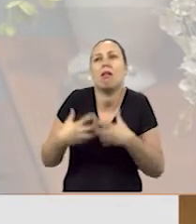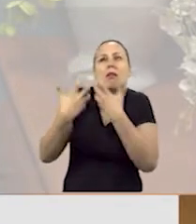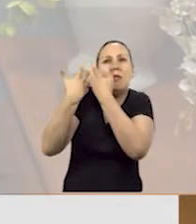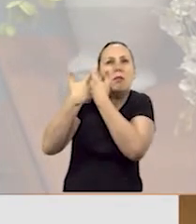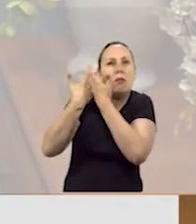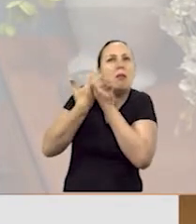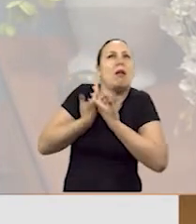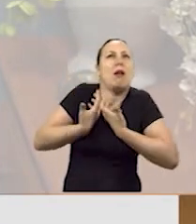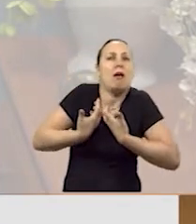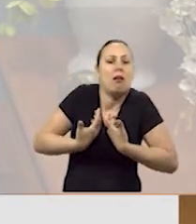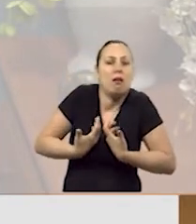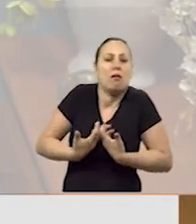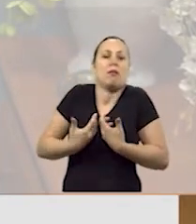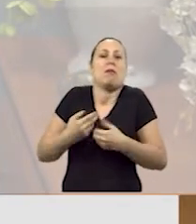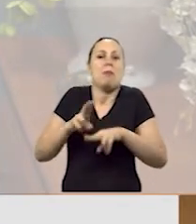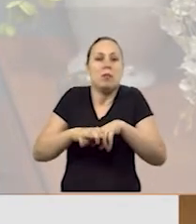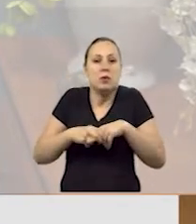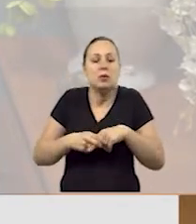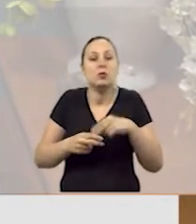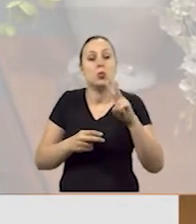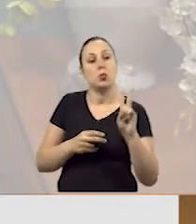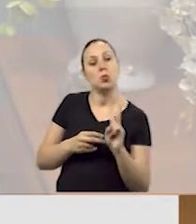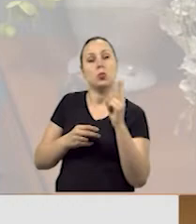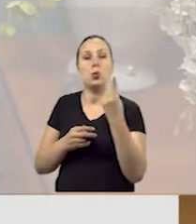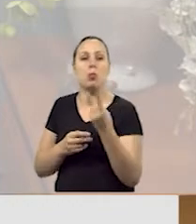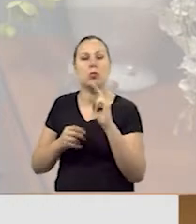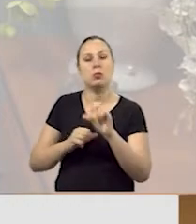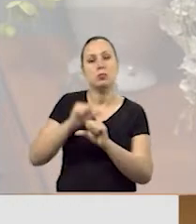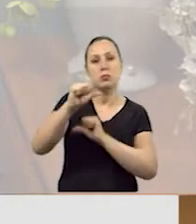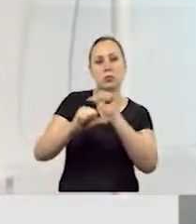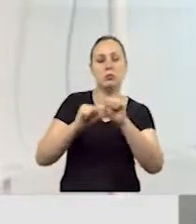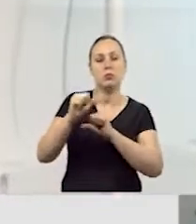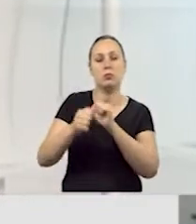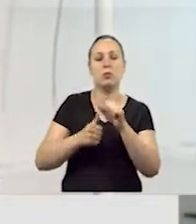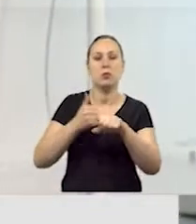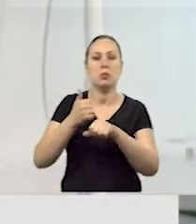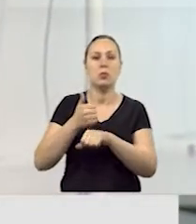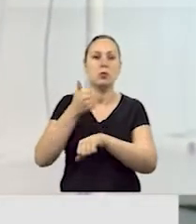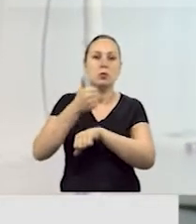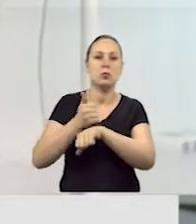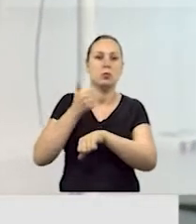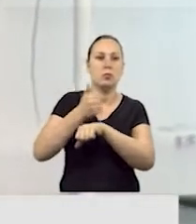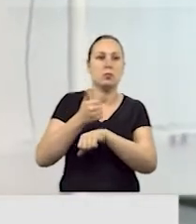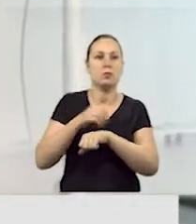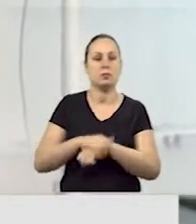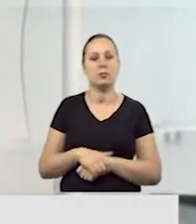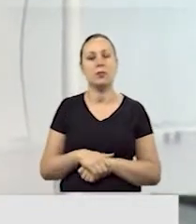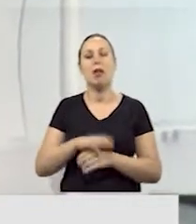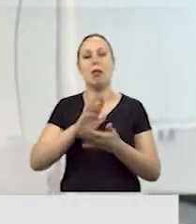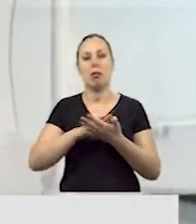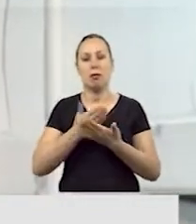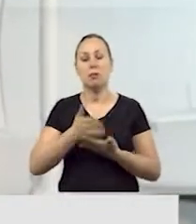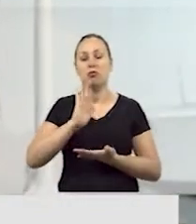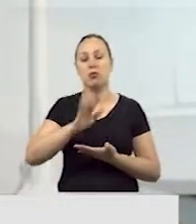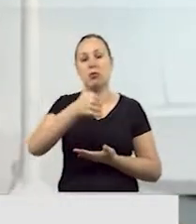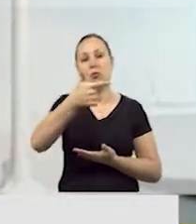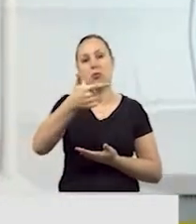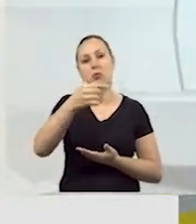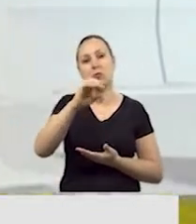cognitivo, por isso que geralmente a gente trabalha em duplas. Apesar da profissão de intérprete de Libras ser regulamentada desde